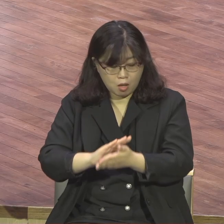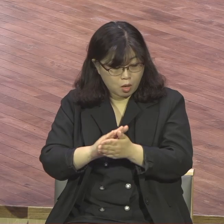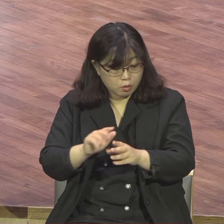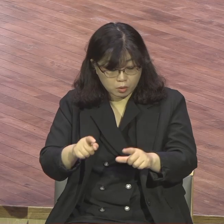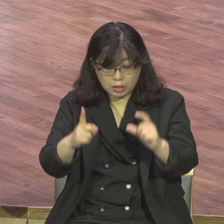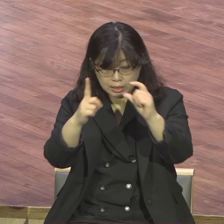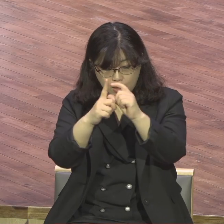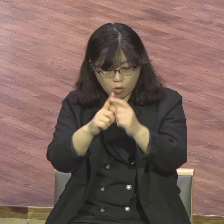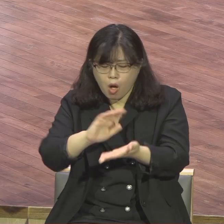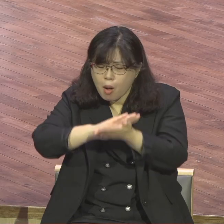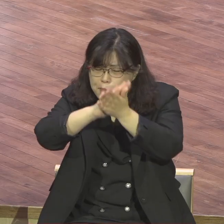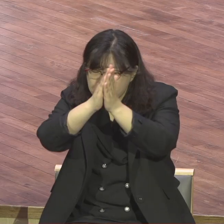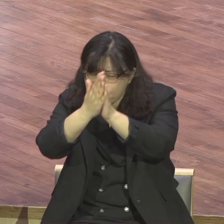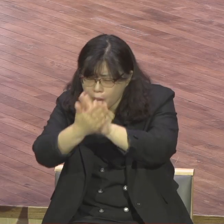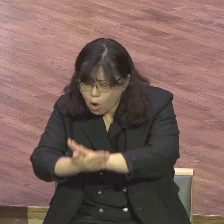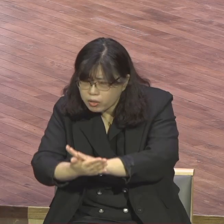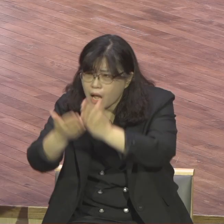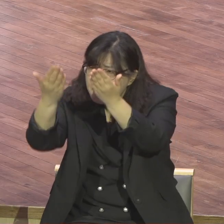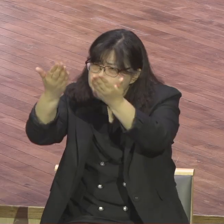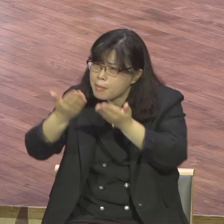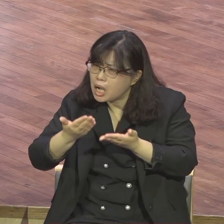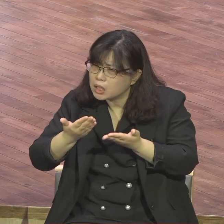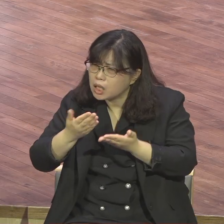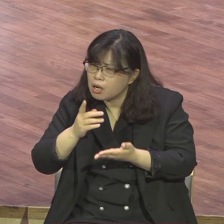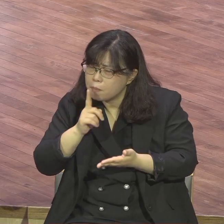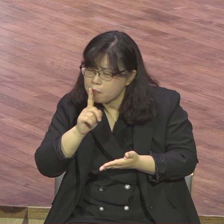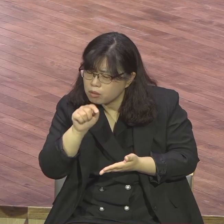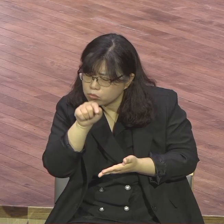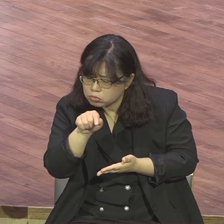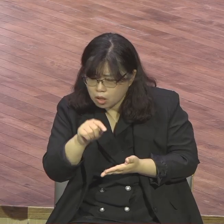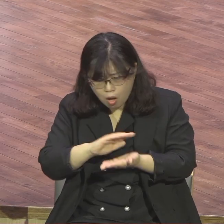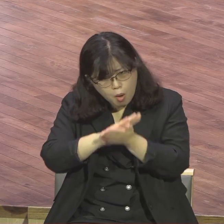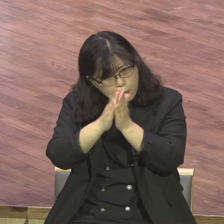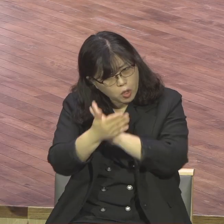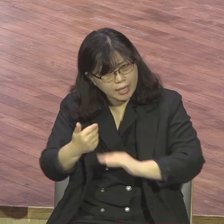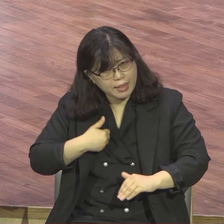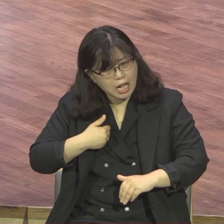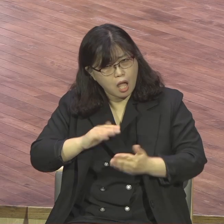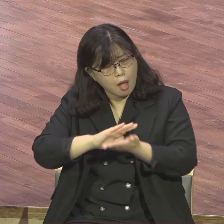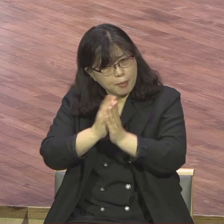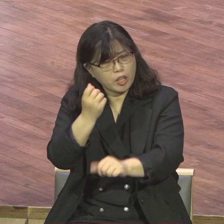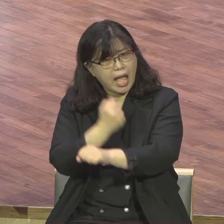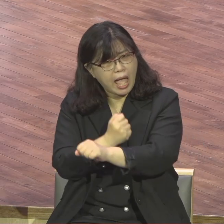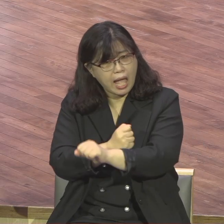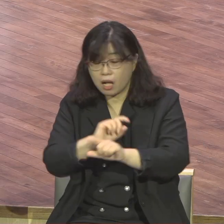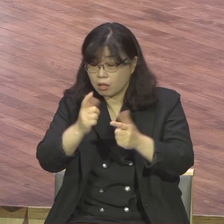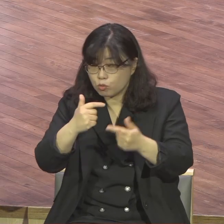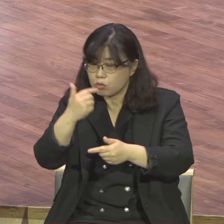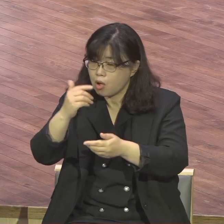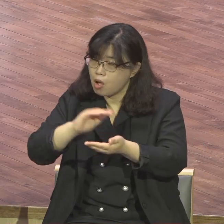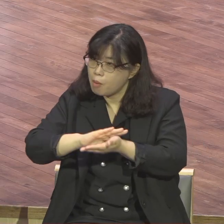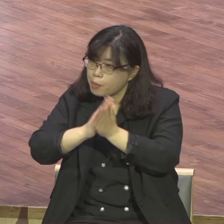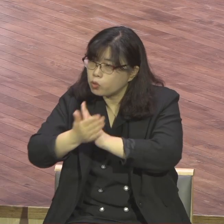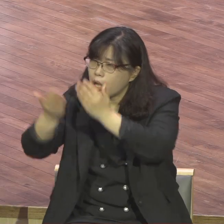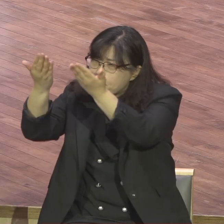말은 이 원어의 뜻은 수동태 영어로 되어 있습니다 이것은요 변화의 주체는 뭐냐 성령이다 그래요 성령